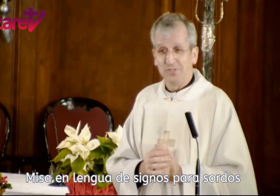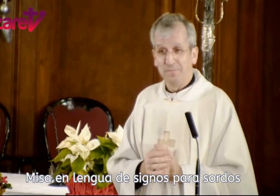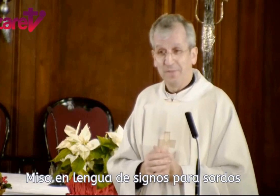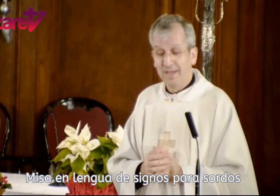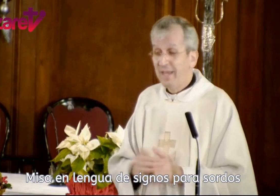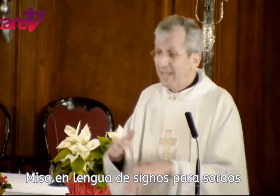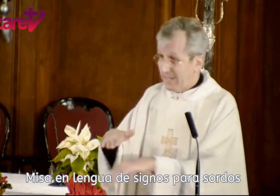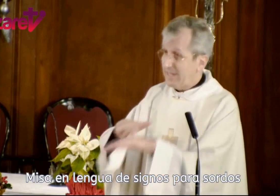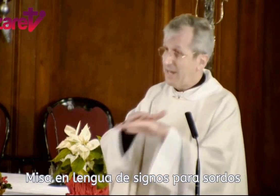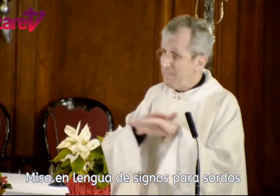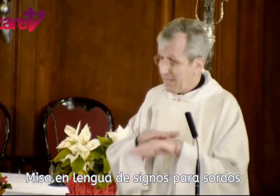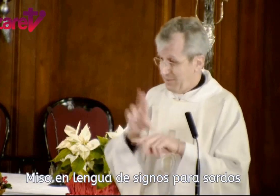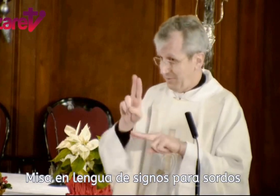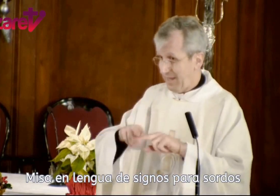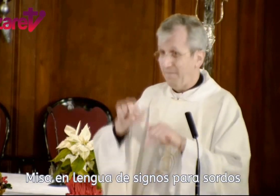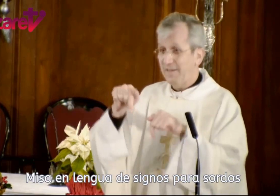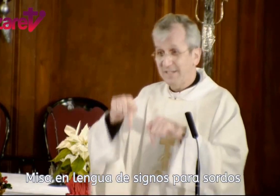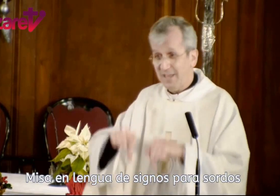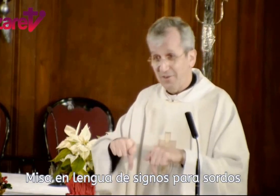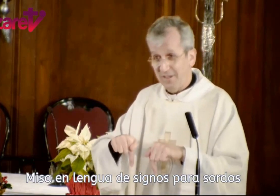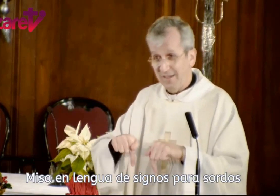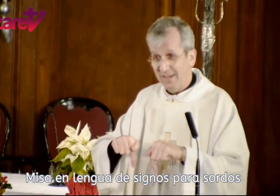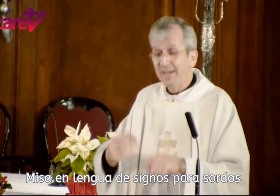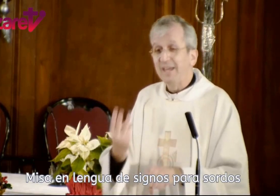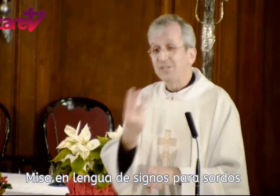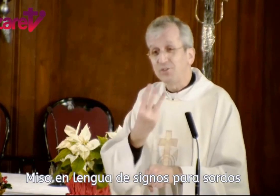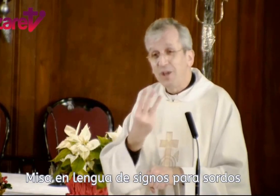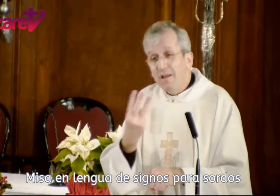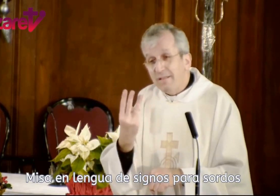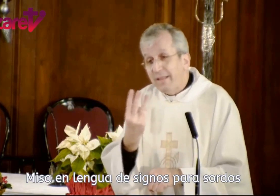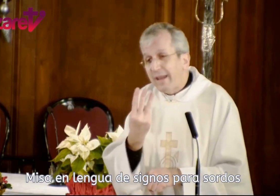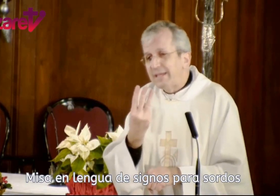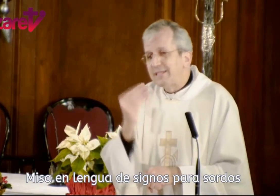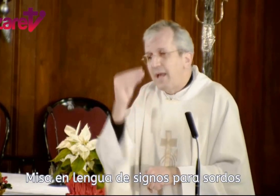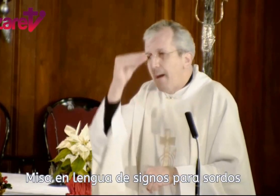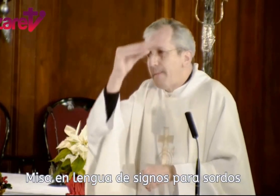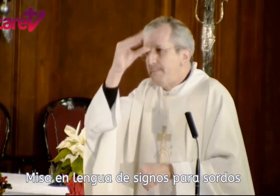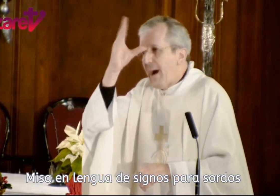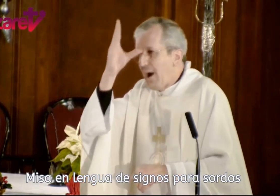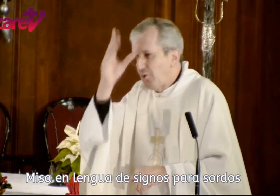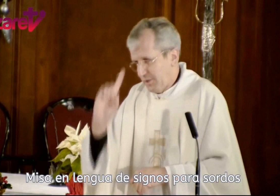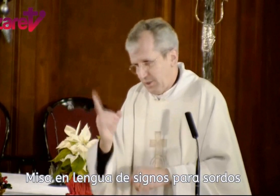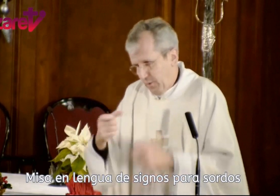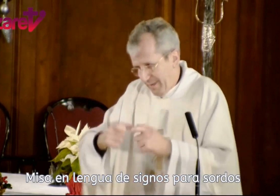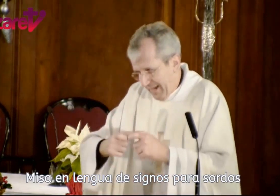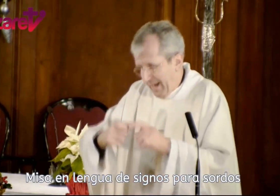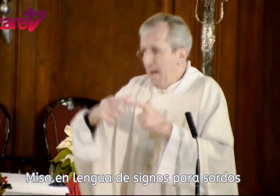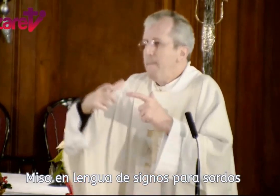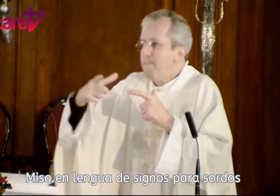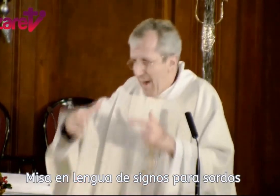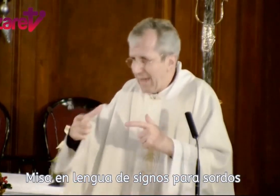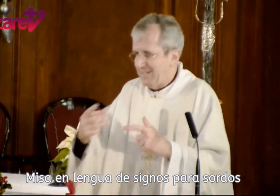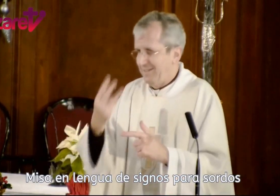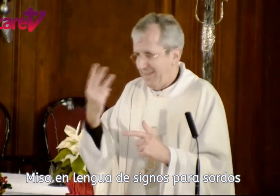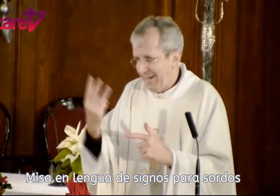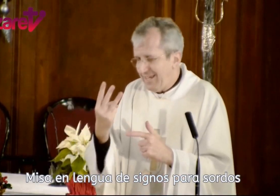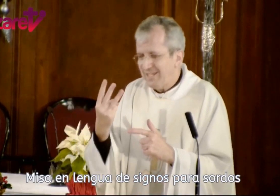y esa es la invitación de la fiesta de hoy. Esos tres magos, que seguramente eran más de tres,